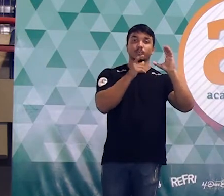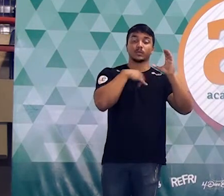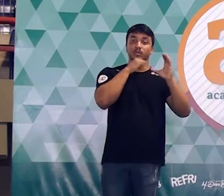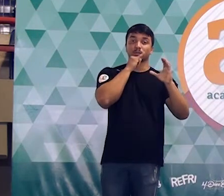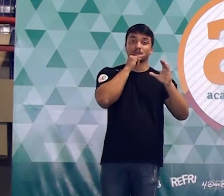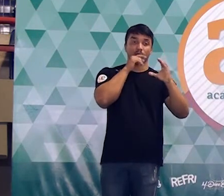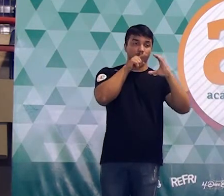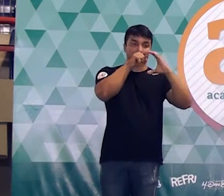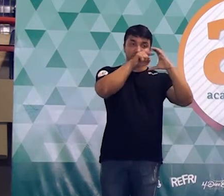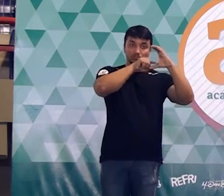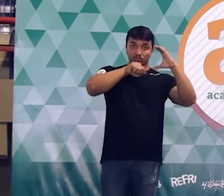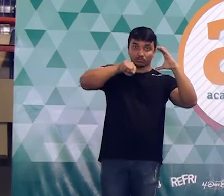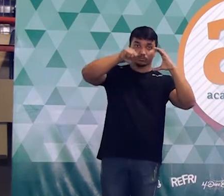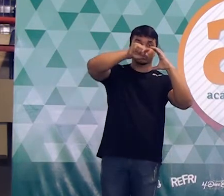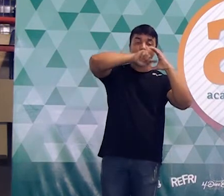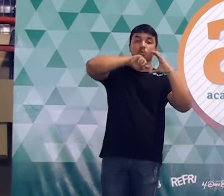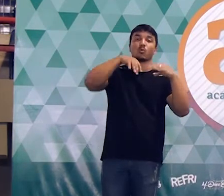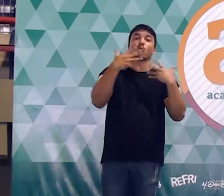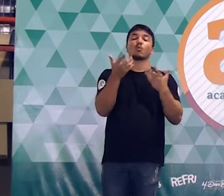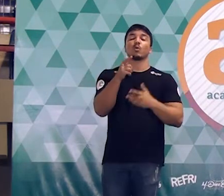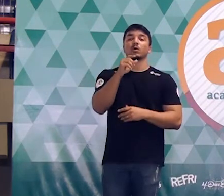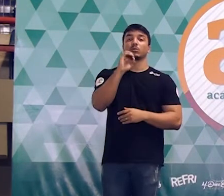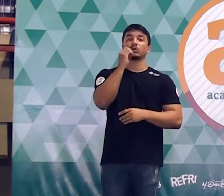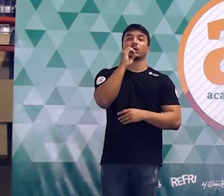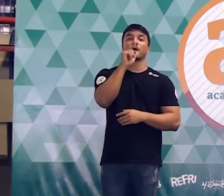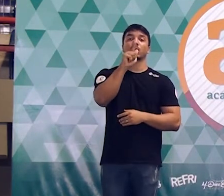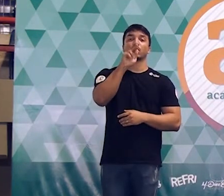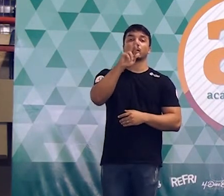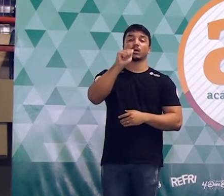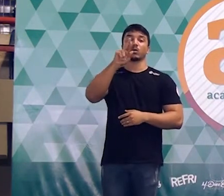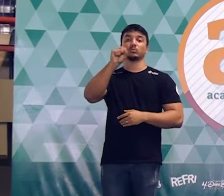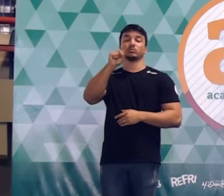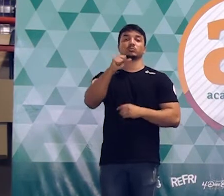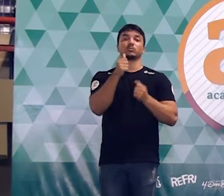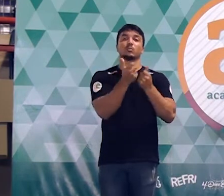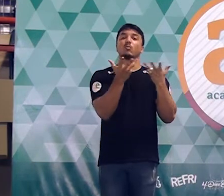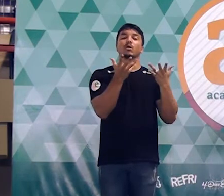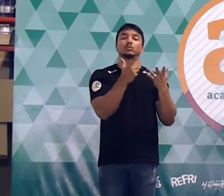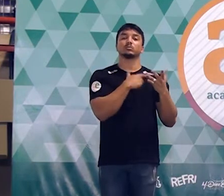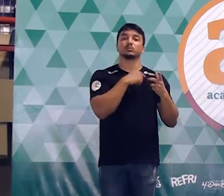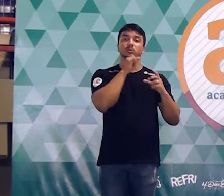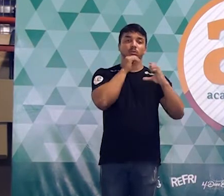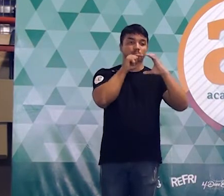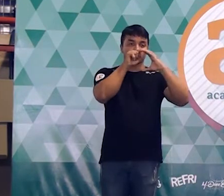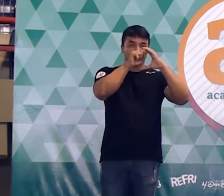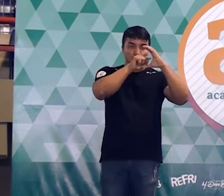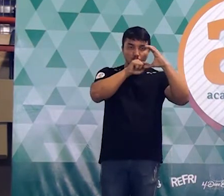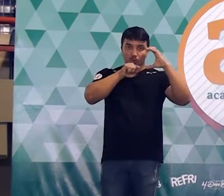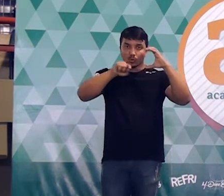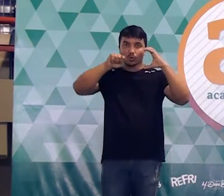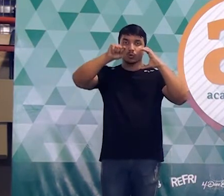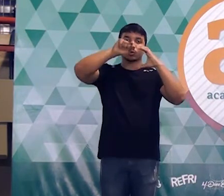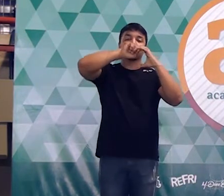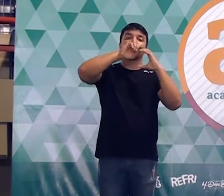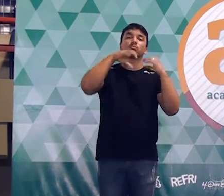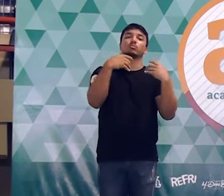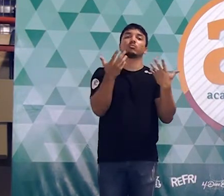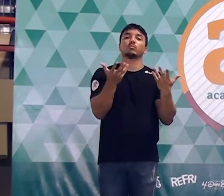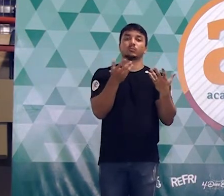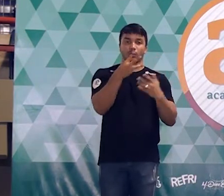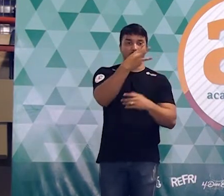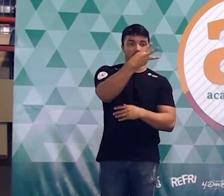círculo inteiro tem quantos graus? Se a gente der uma volta completa num círculo, a gente faz quantos graus?